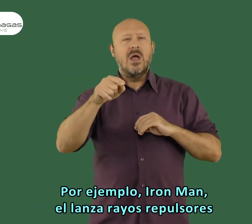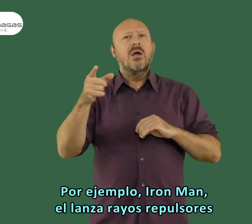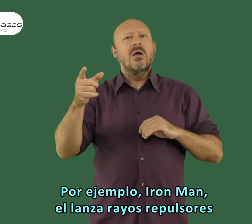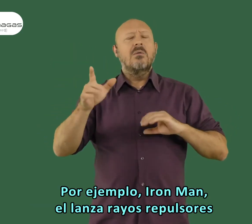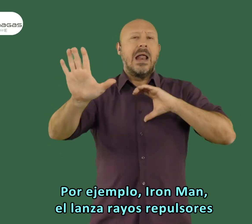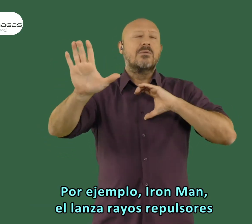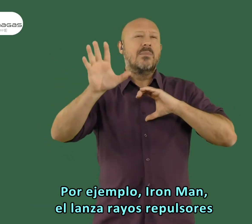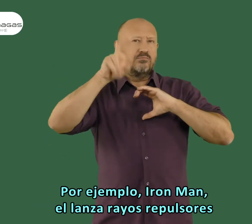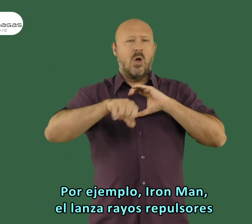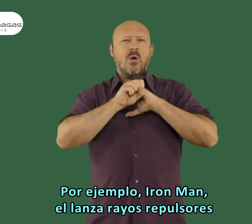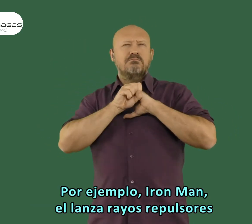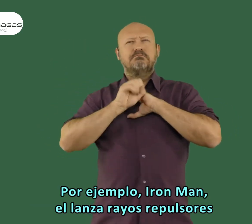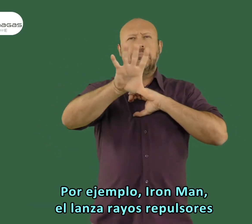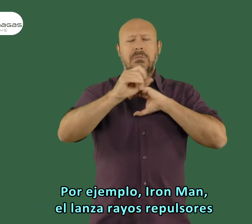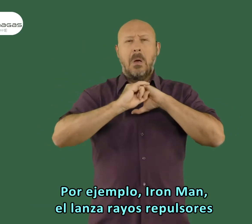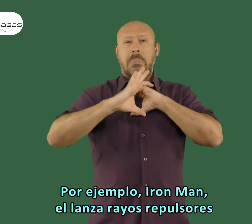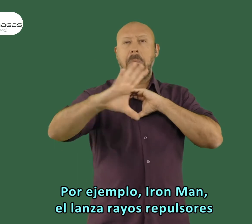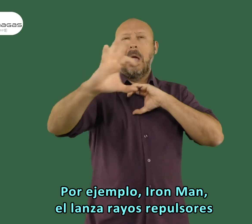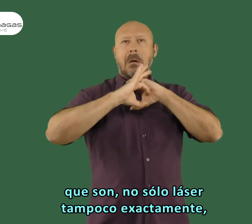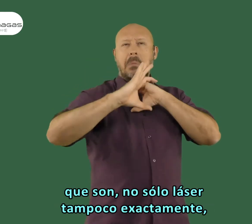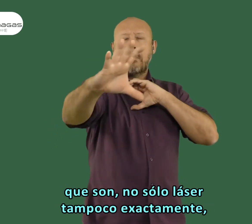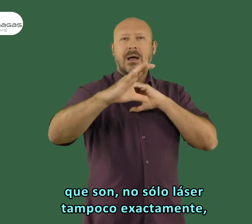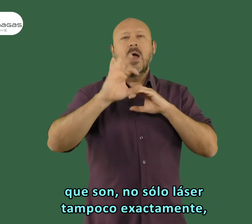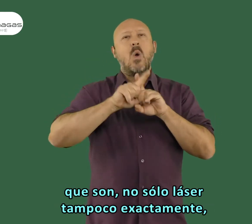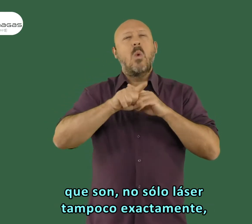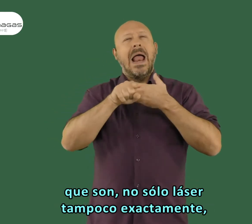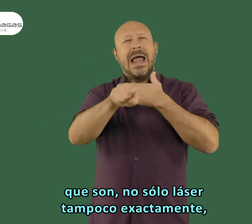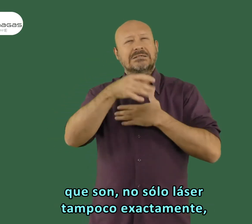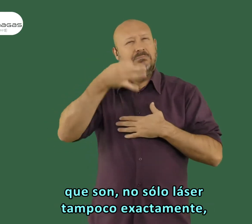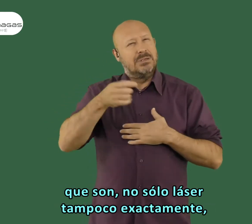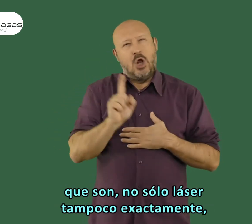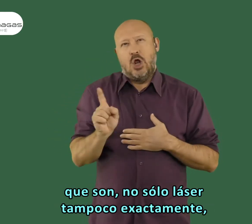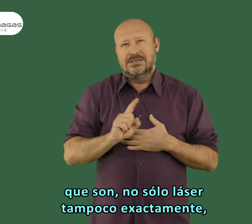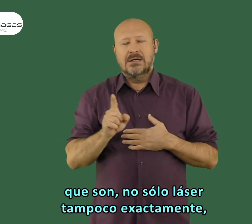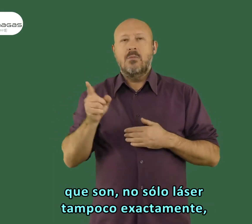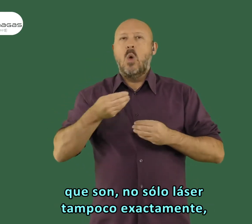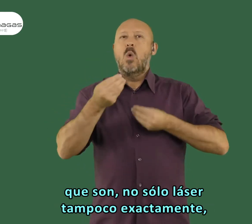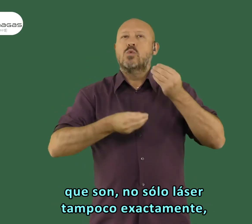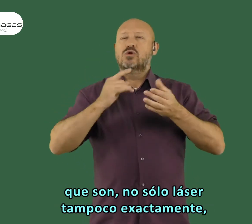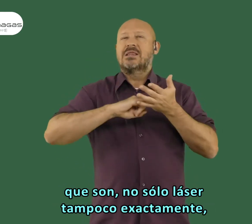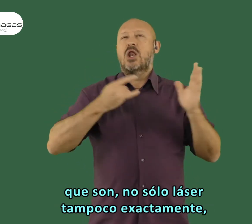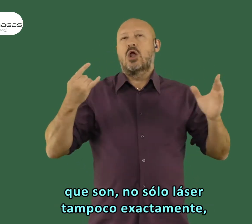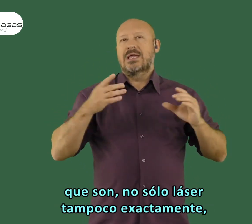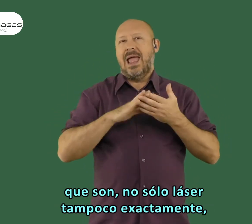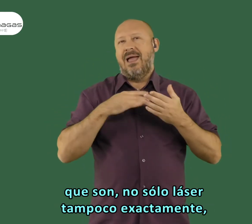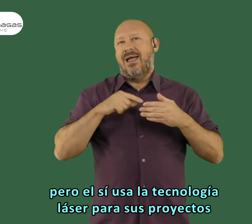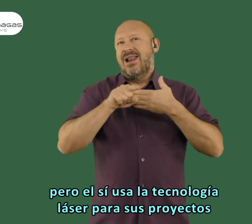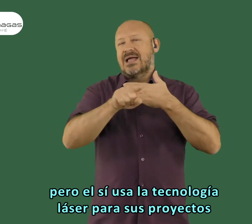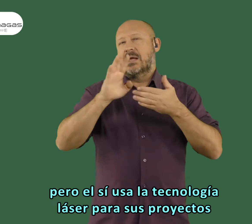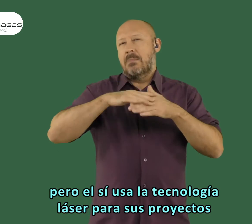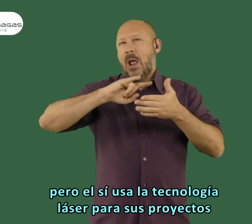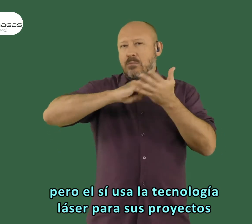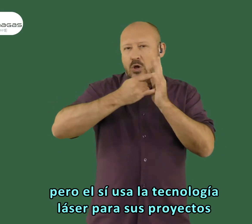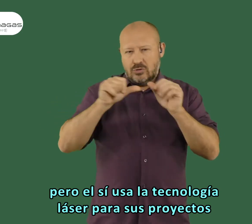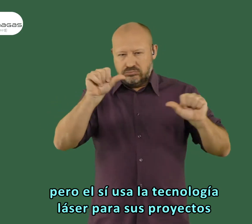Man, él lanza rayos repulsores, que no son láser tampoco exactamente, pero bueno, él sí usa la tecnología